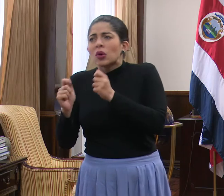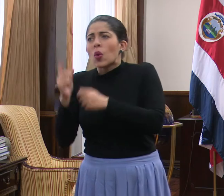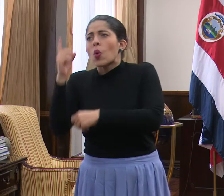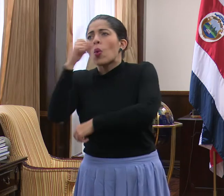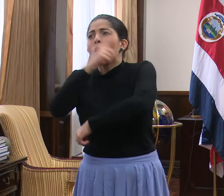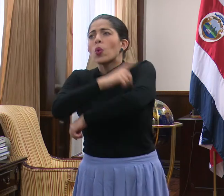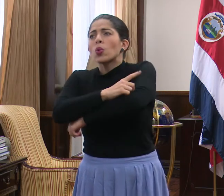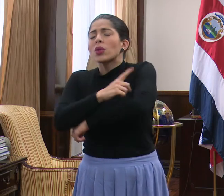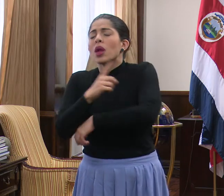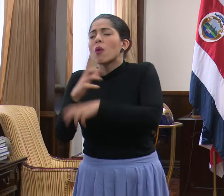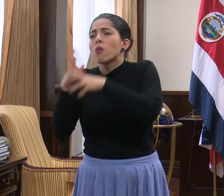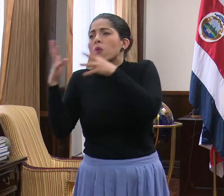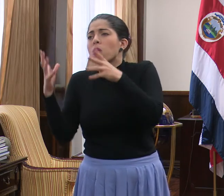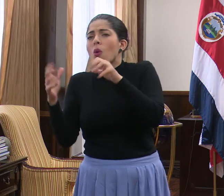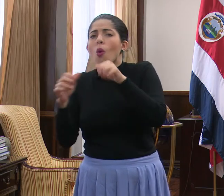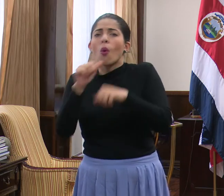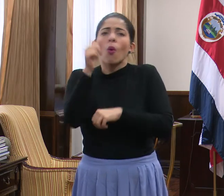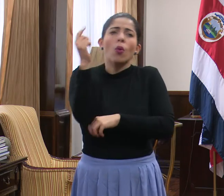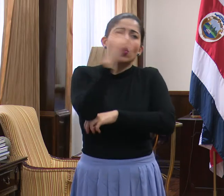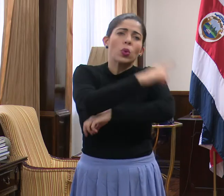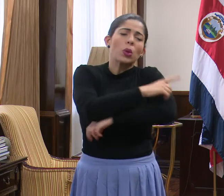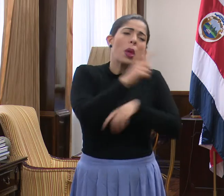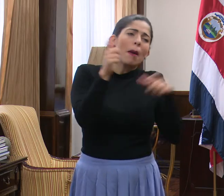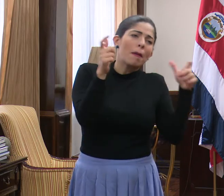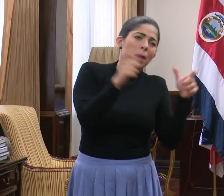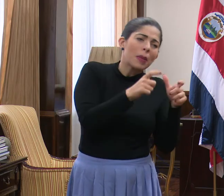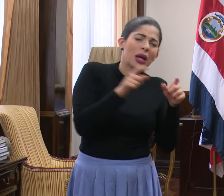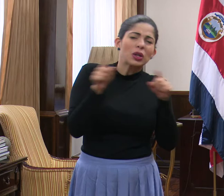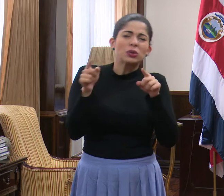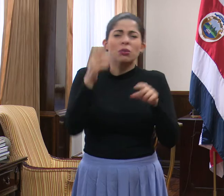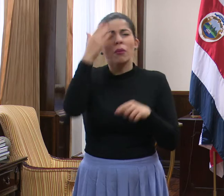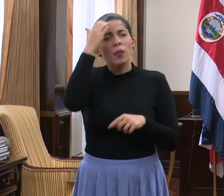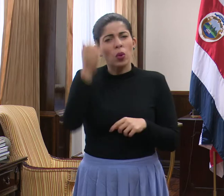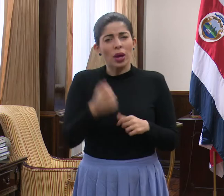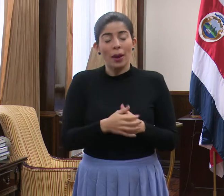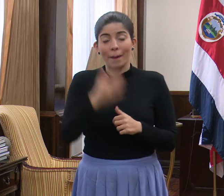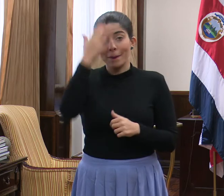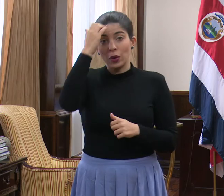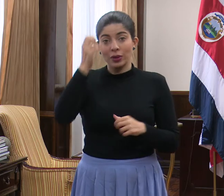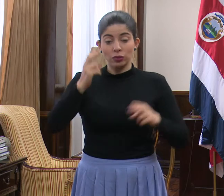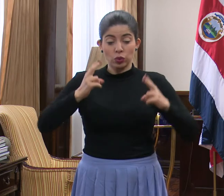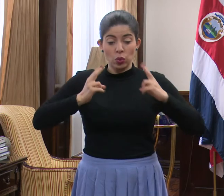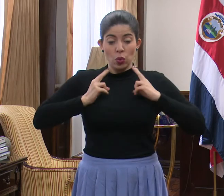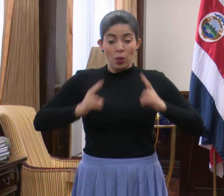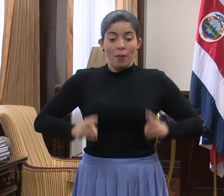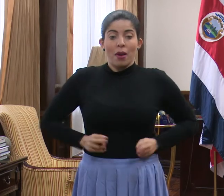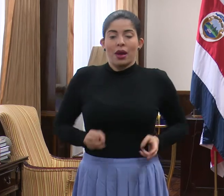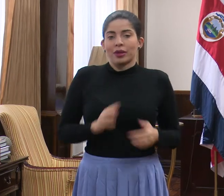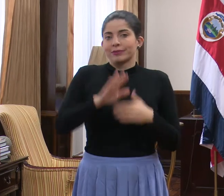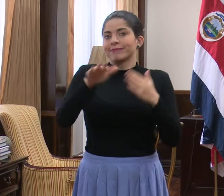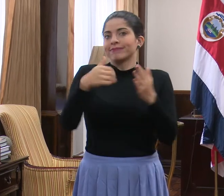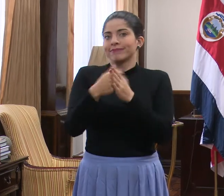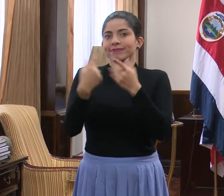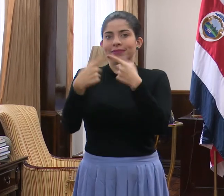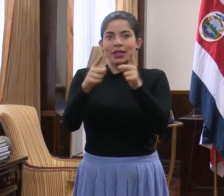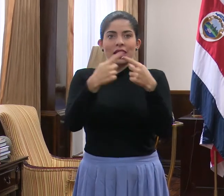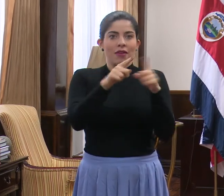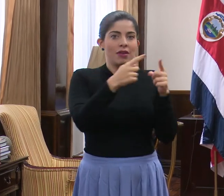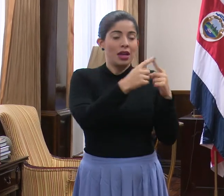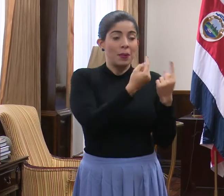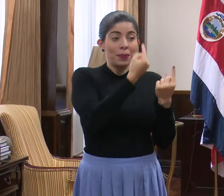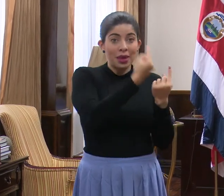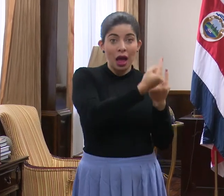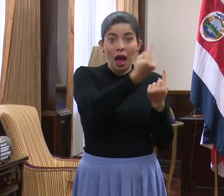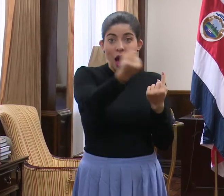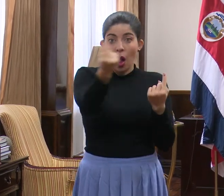son muchos pacientes, otro día son pocos pacientes? Precisamente porque los seres humanos somos diferentes. Cada uno